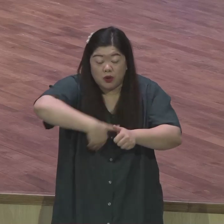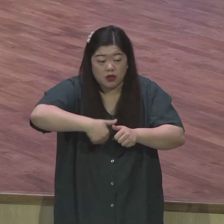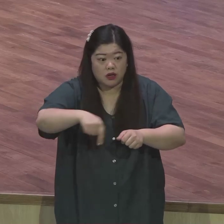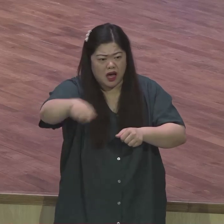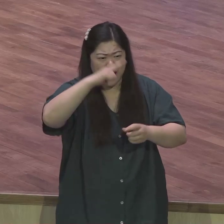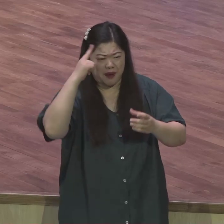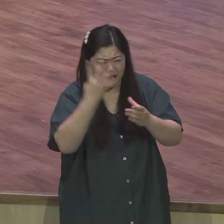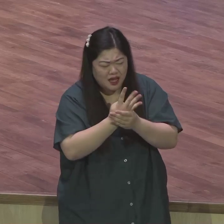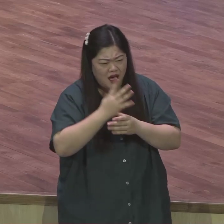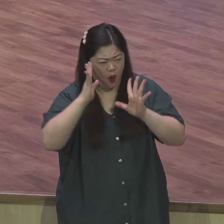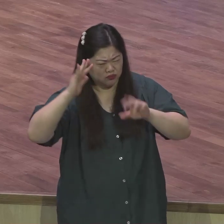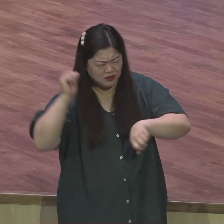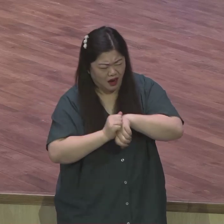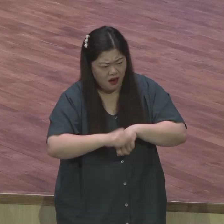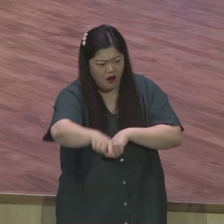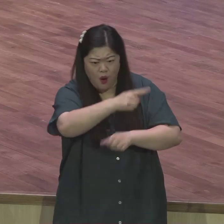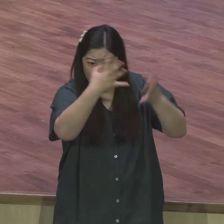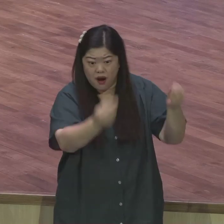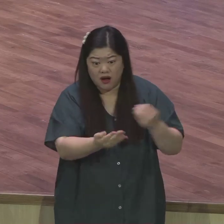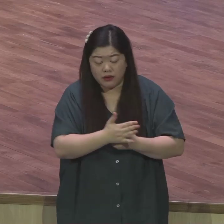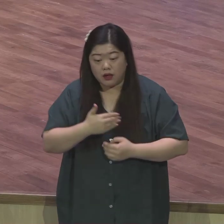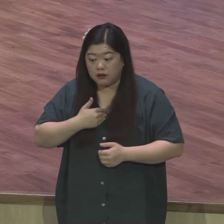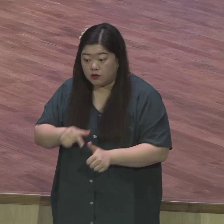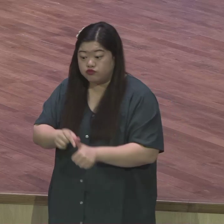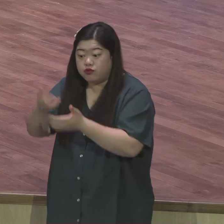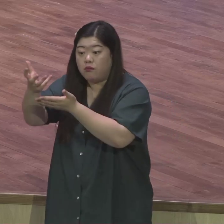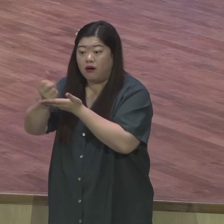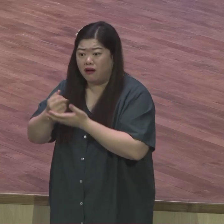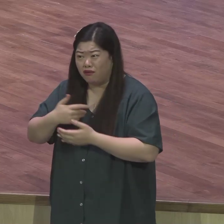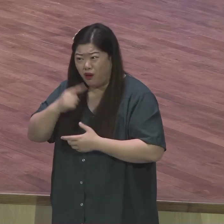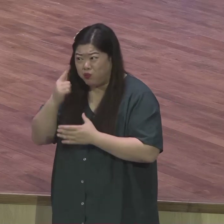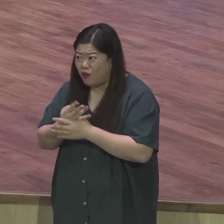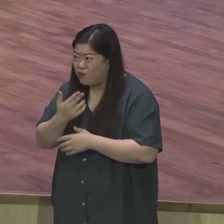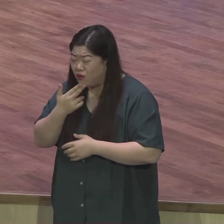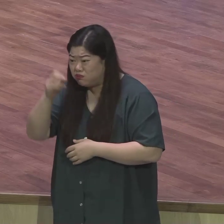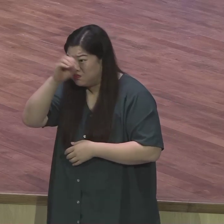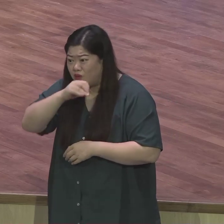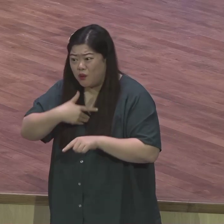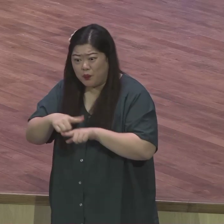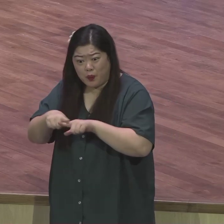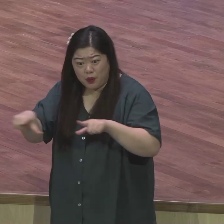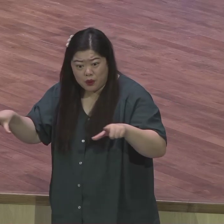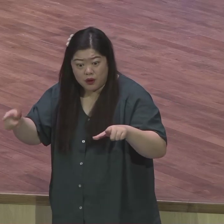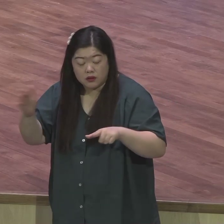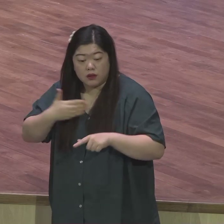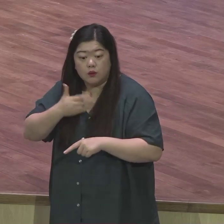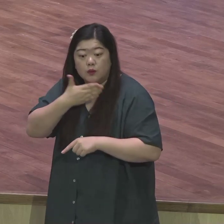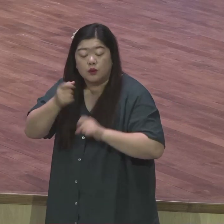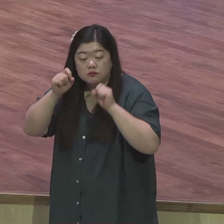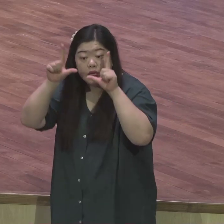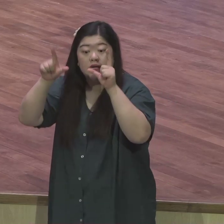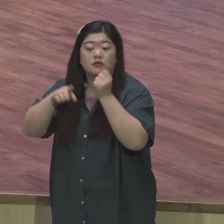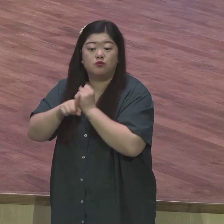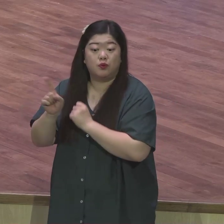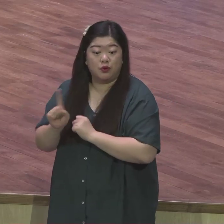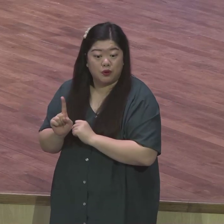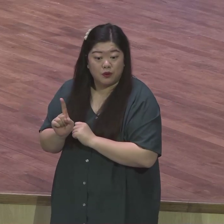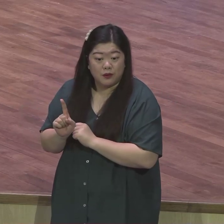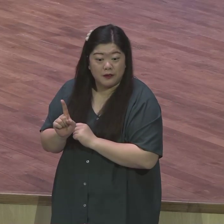이 구원의 맛을 보게 하셨냐 그 이유가 뭐냐 바로 저와